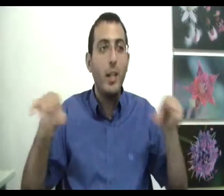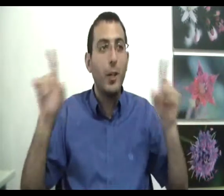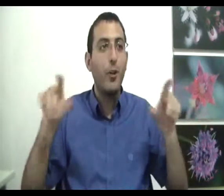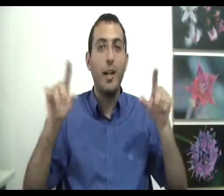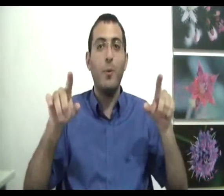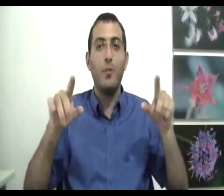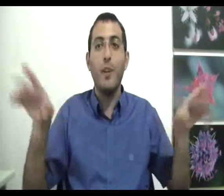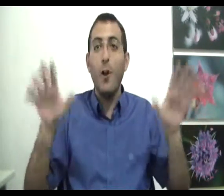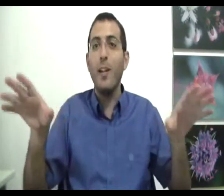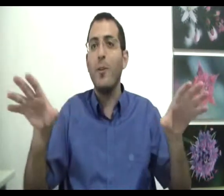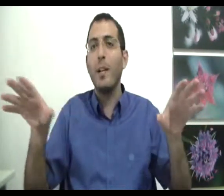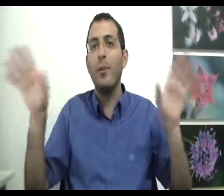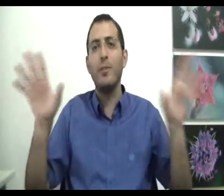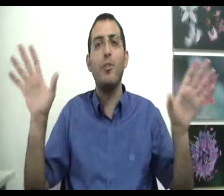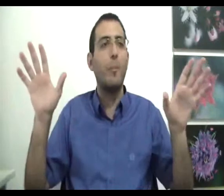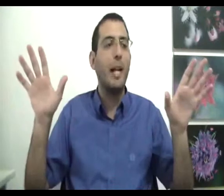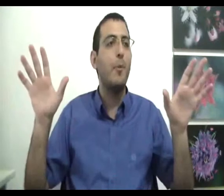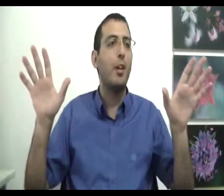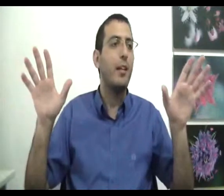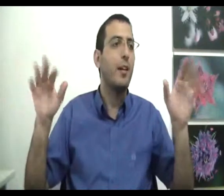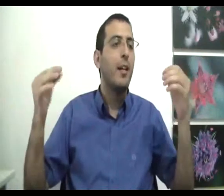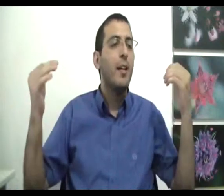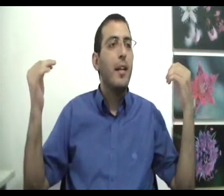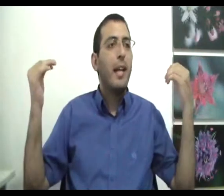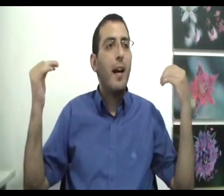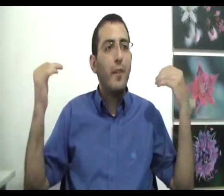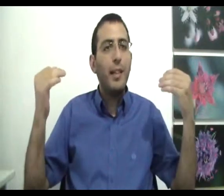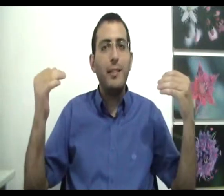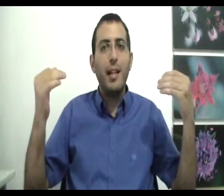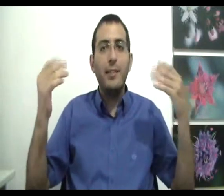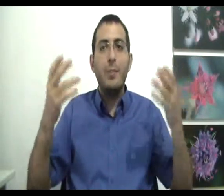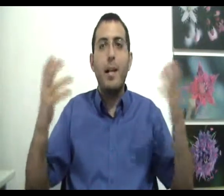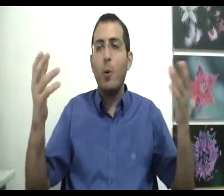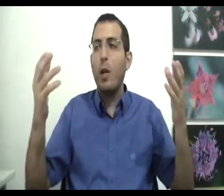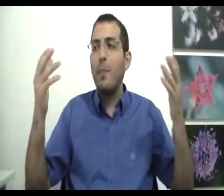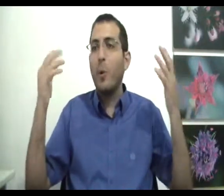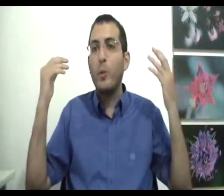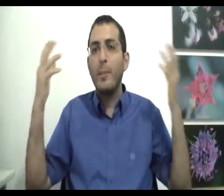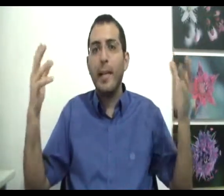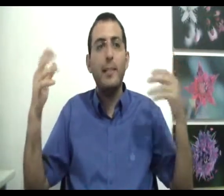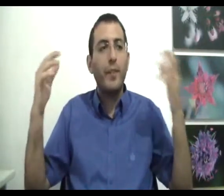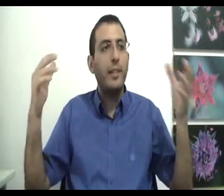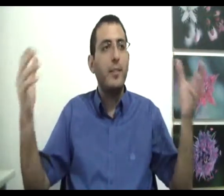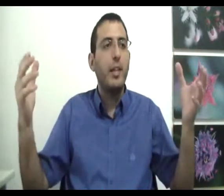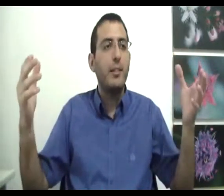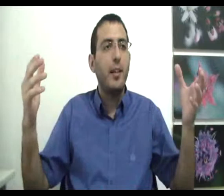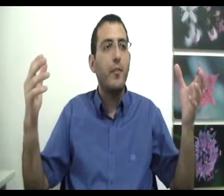לקנות לך אותו ולא יכול לקנות לך אותו זה לישום ולללה בשקט כי הפנטזיה, הסיבה למה כולם רוצים כסף וכסף וכסף?